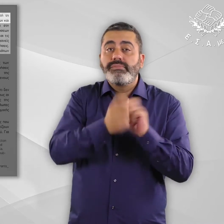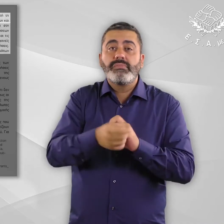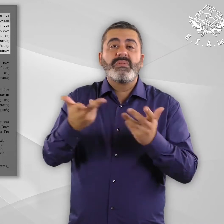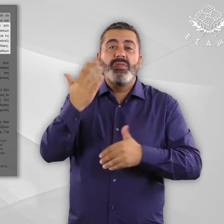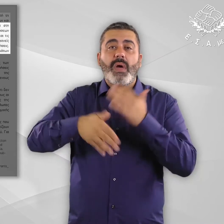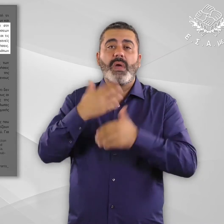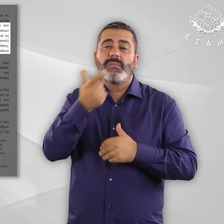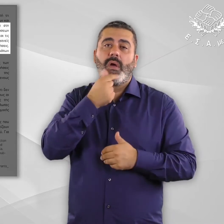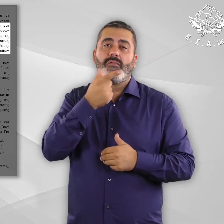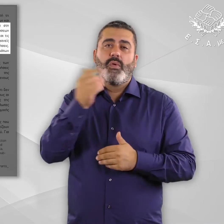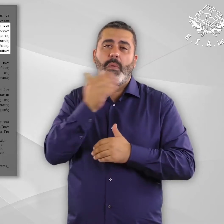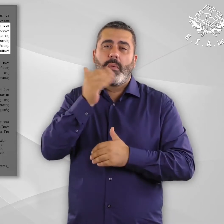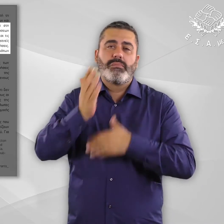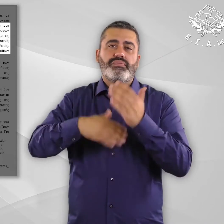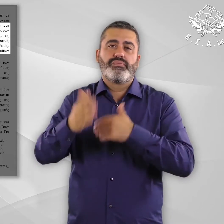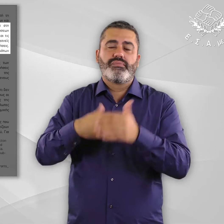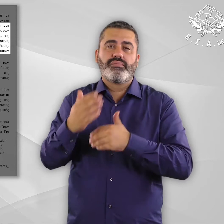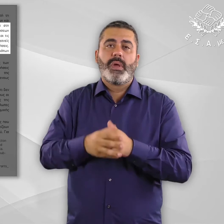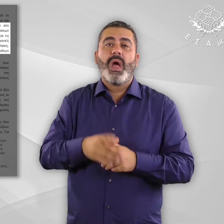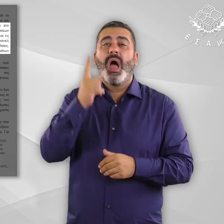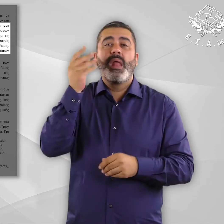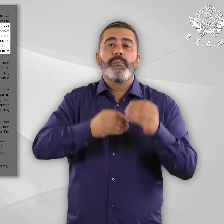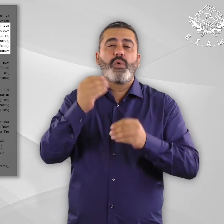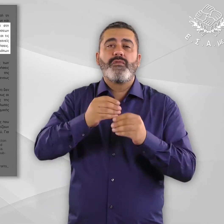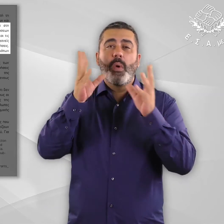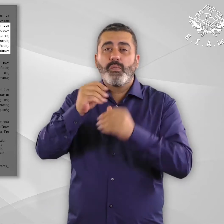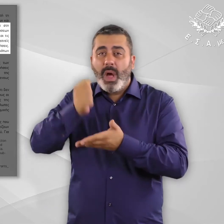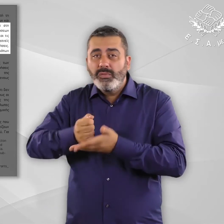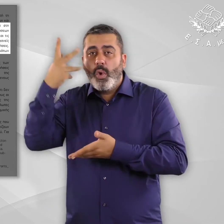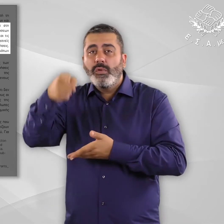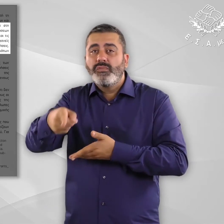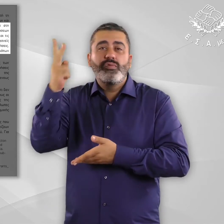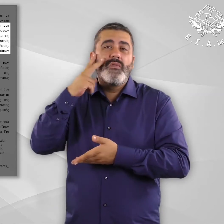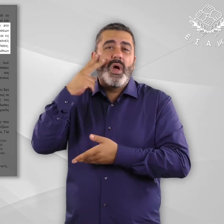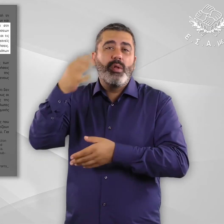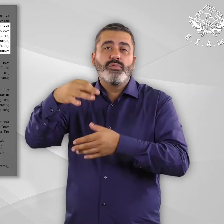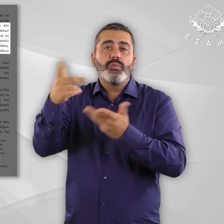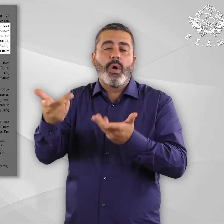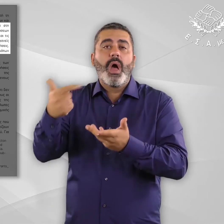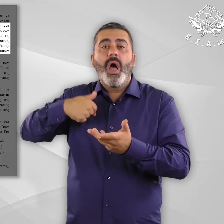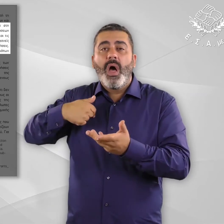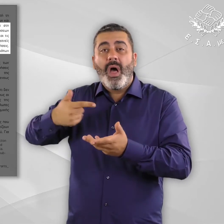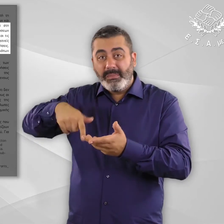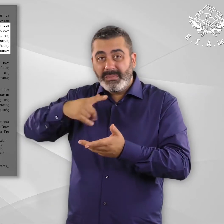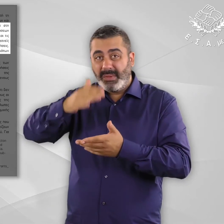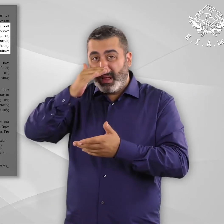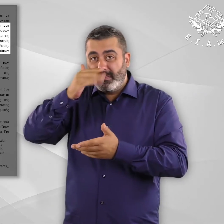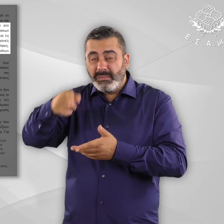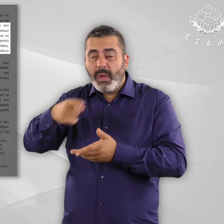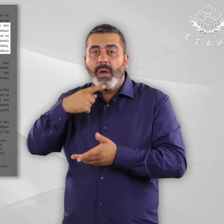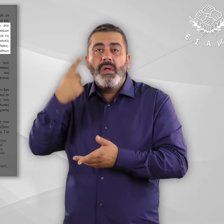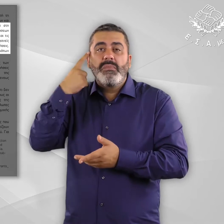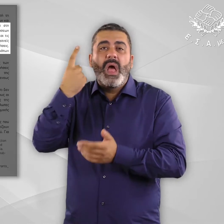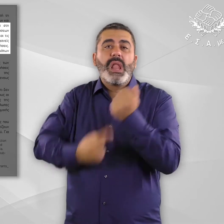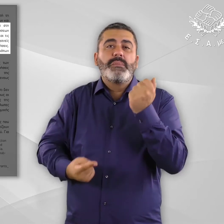ασύλου. Βασικό πρόβλημα στη διαδικασία εξέτασης της ευαλωτότητας είναι η έλλειψη γνώσεων και εξειδίκευσης των στελεχών σχετικά με την